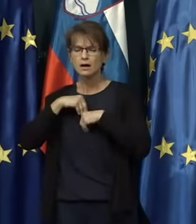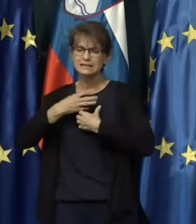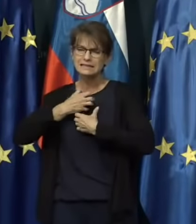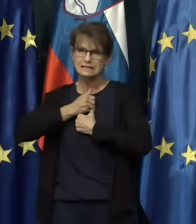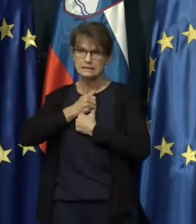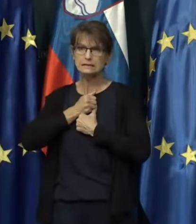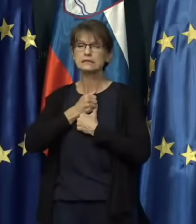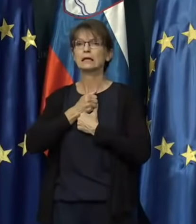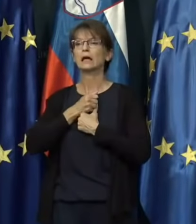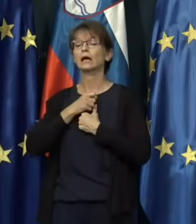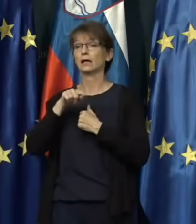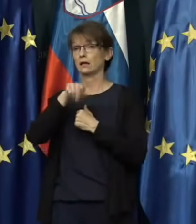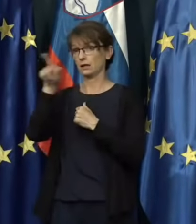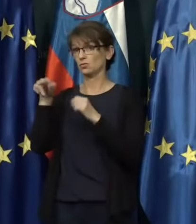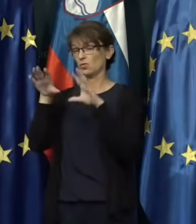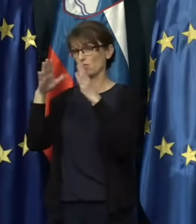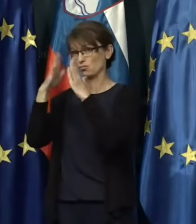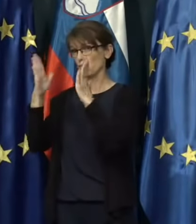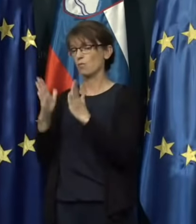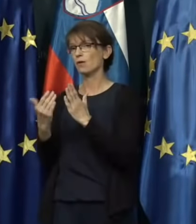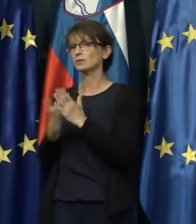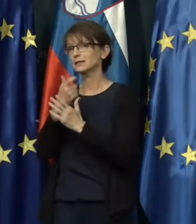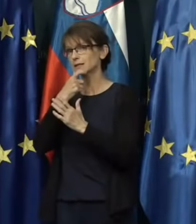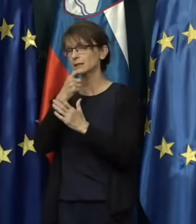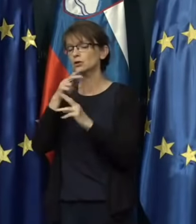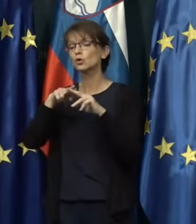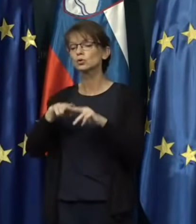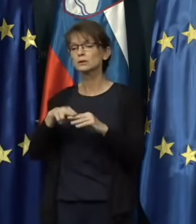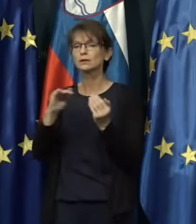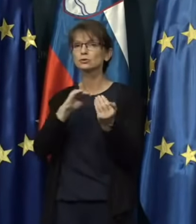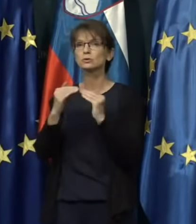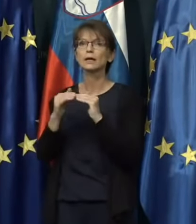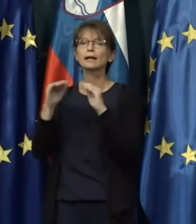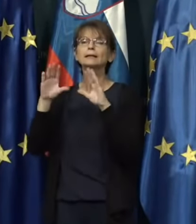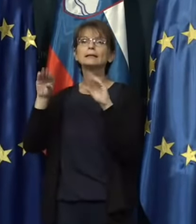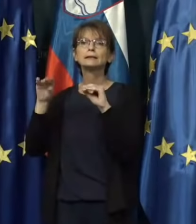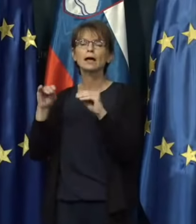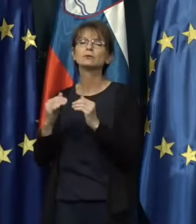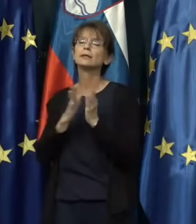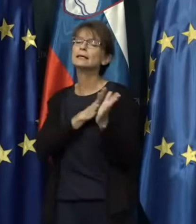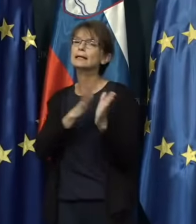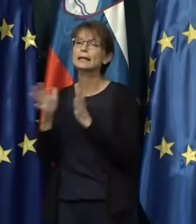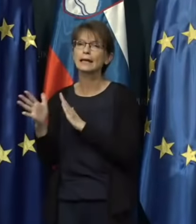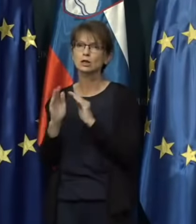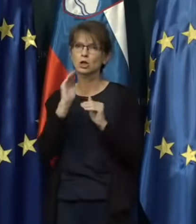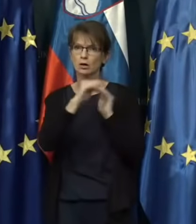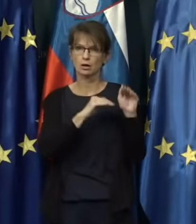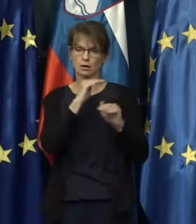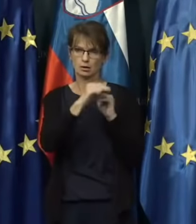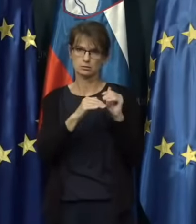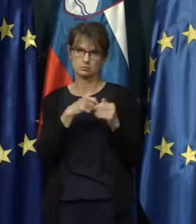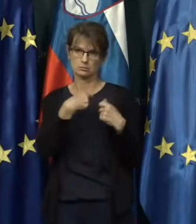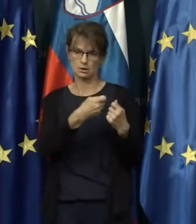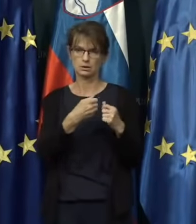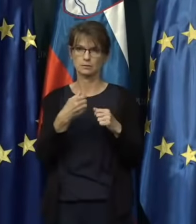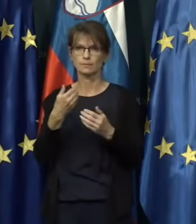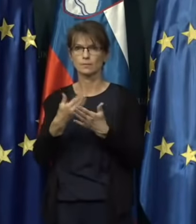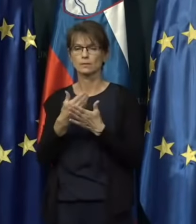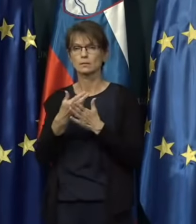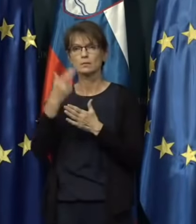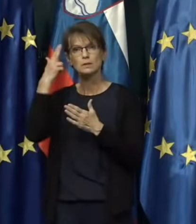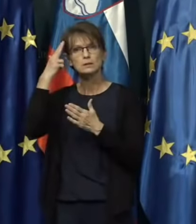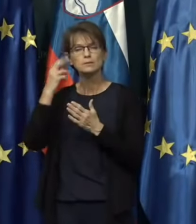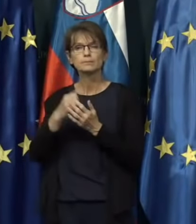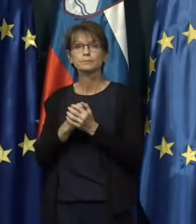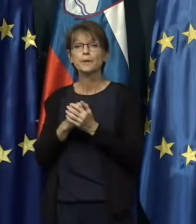katerimi so nas domovi za starejše in ostali socialni zavodi redno se znanjali. In še zadnji